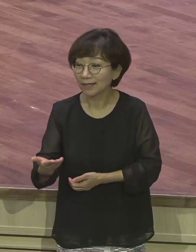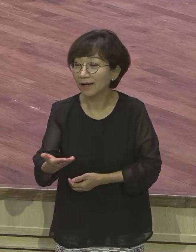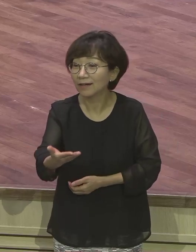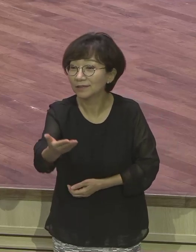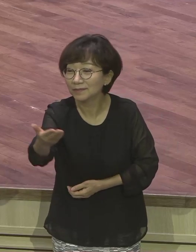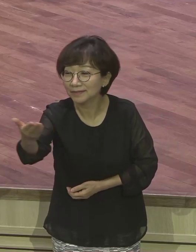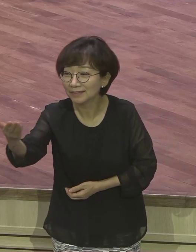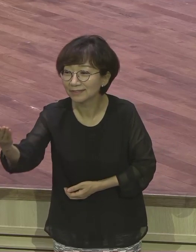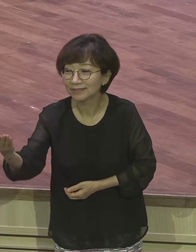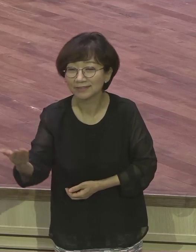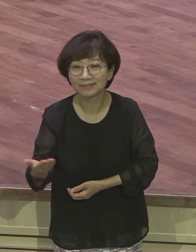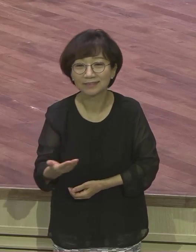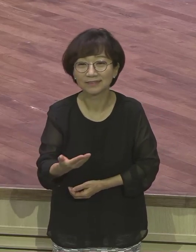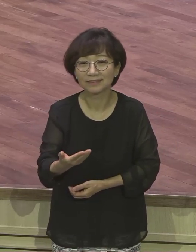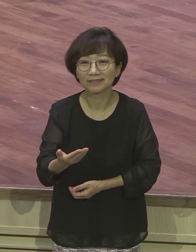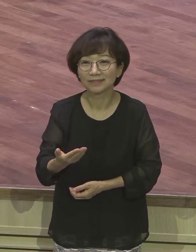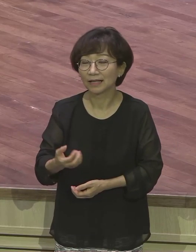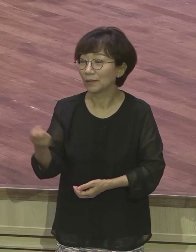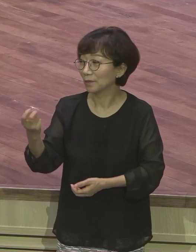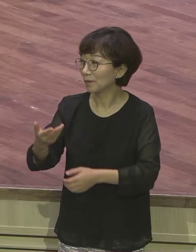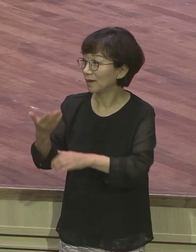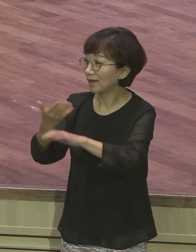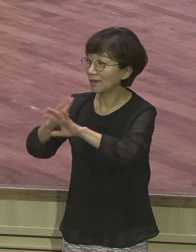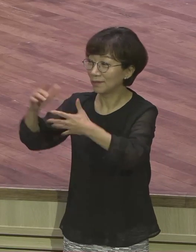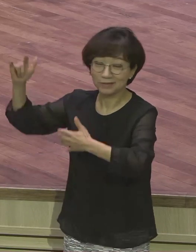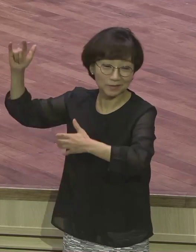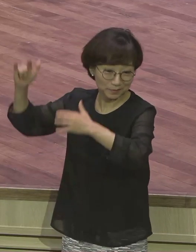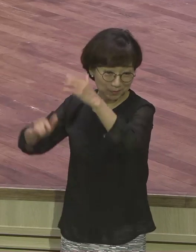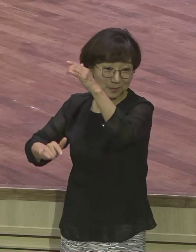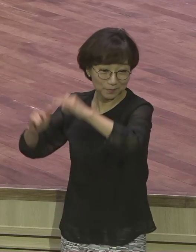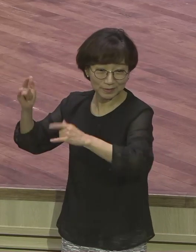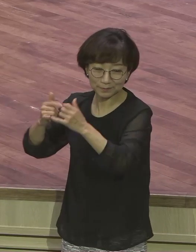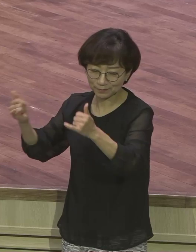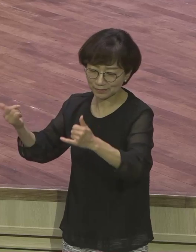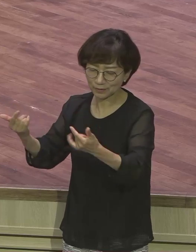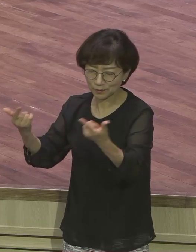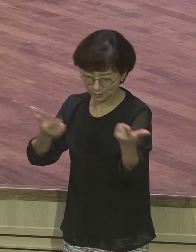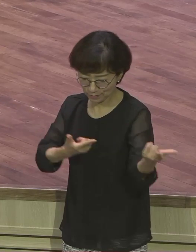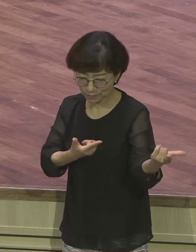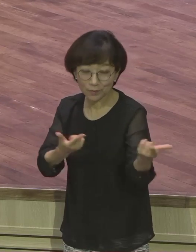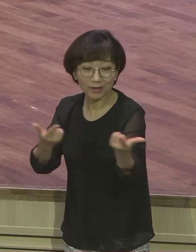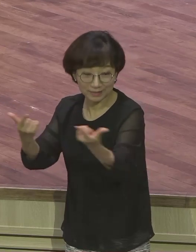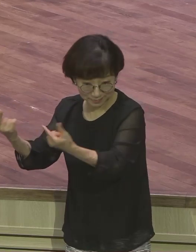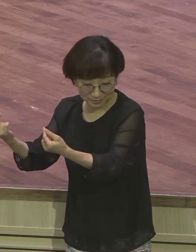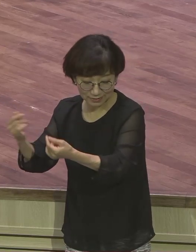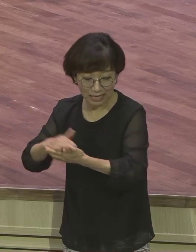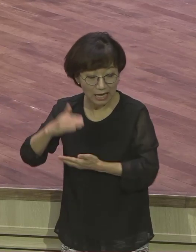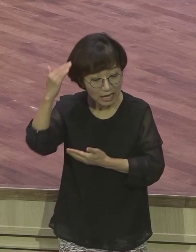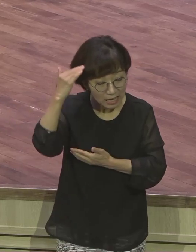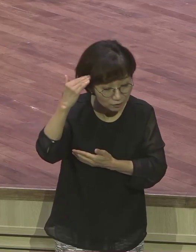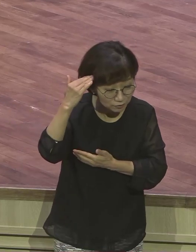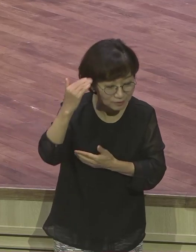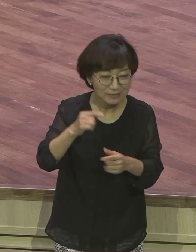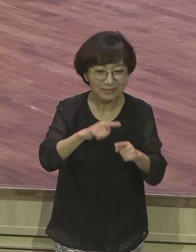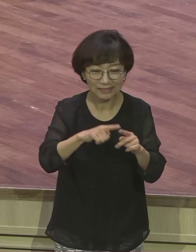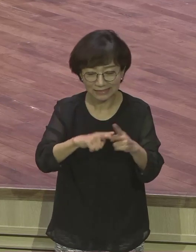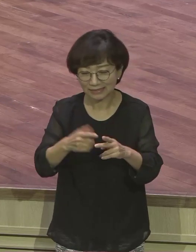우리 해외소는 우리 해외지역의 모든 성도들도 마찬가지예요. 여러분들이 이곳까지 올 정도면 여러분은 확실한